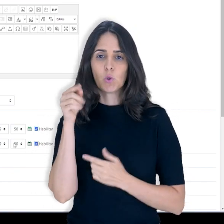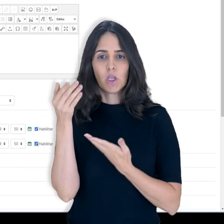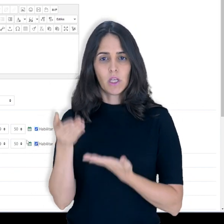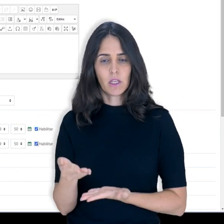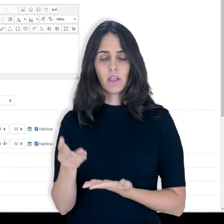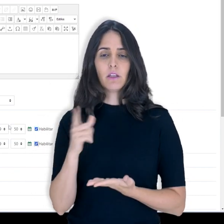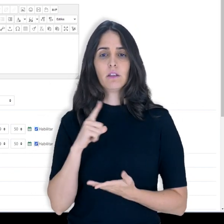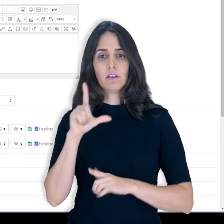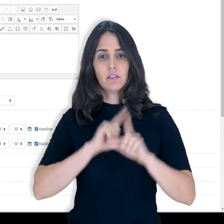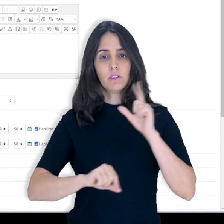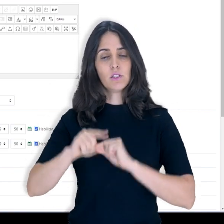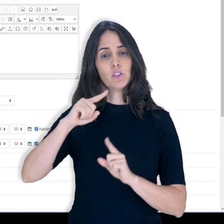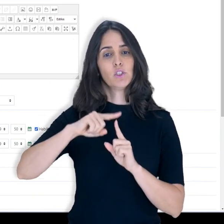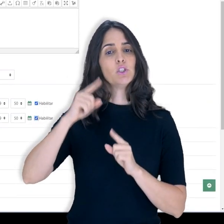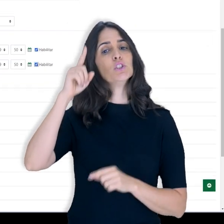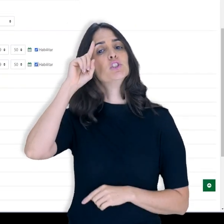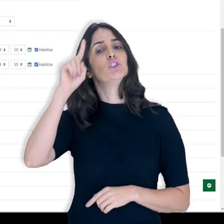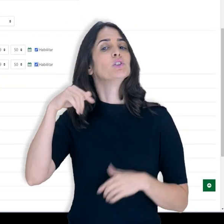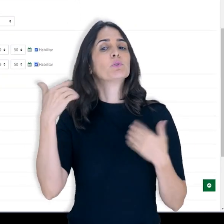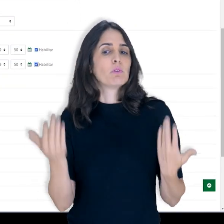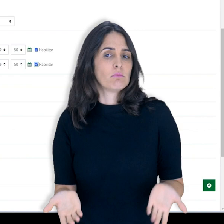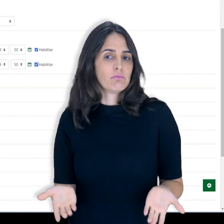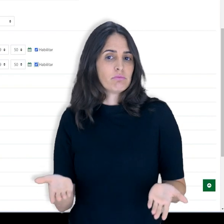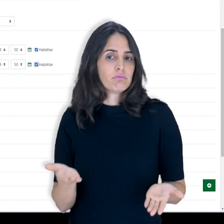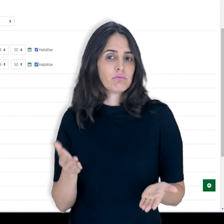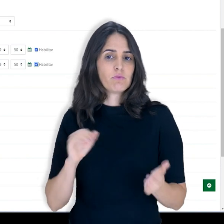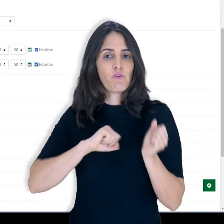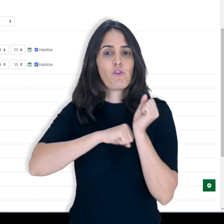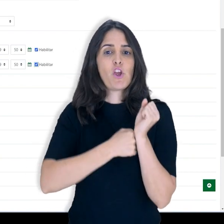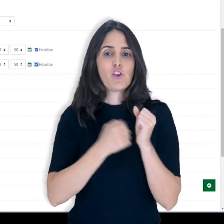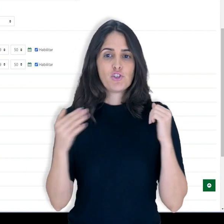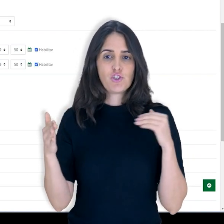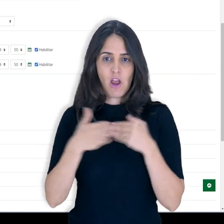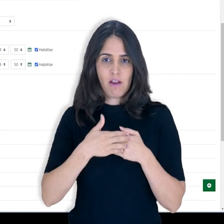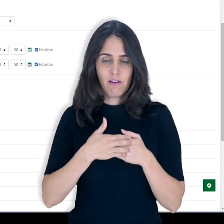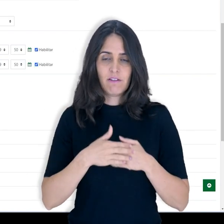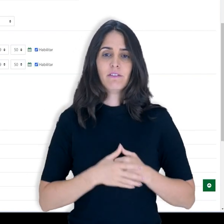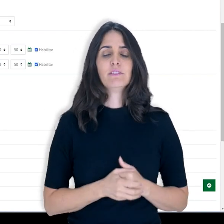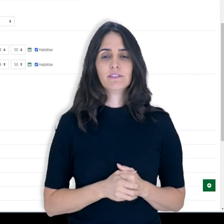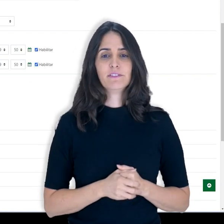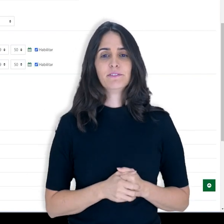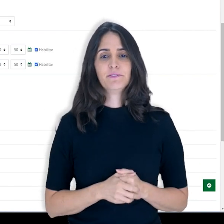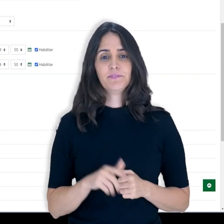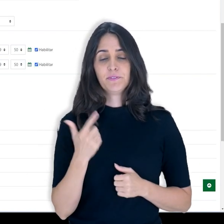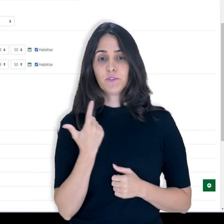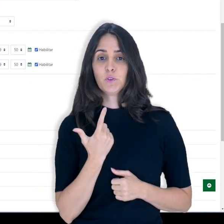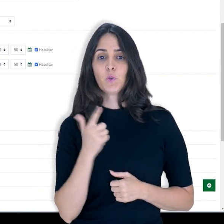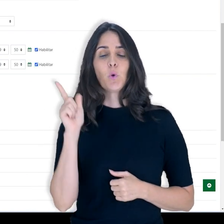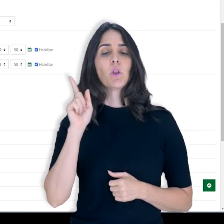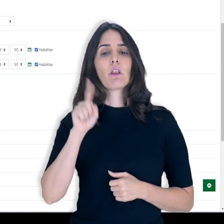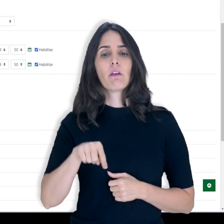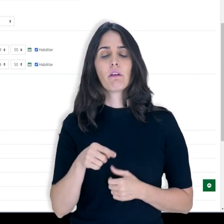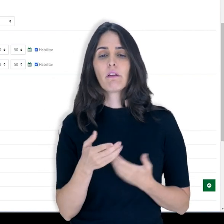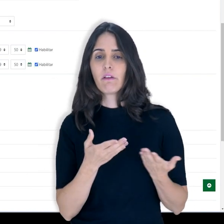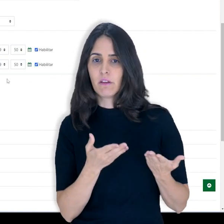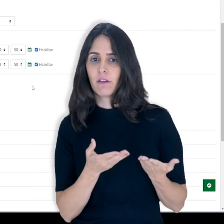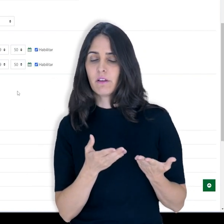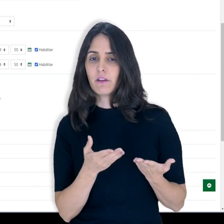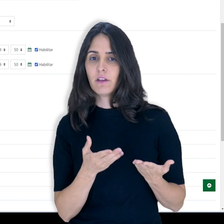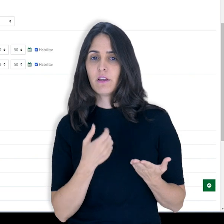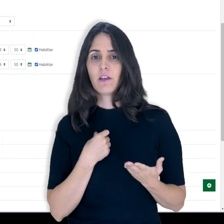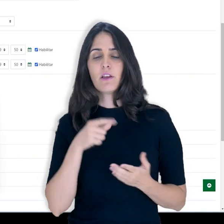também esta opção e definir qual é essa data. Nesta próxima configuração de anexo e contador de palavras,